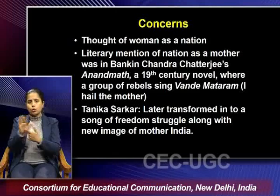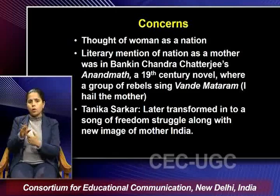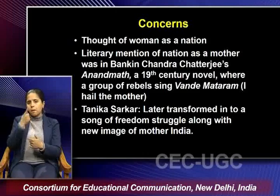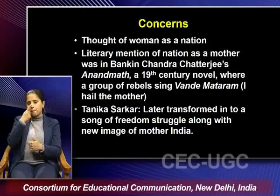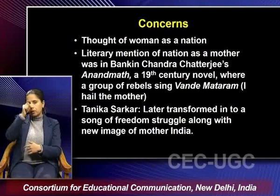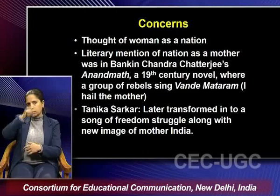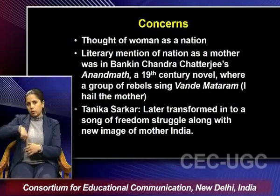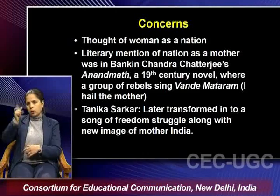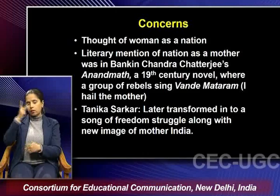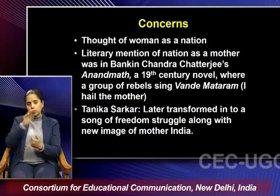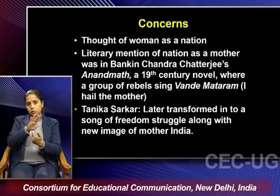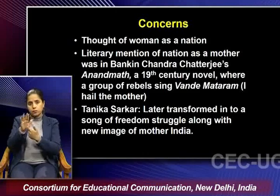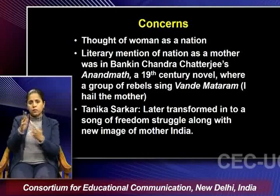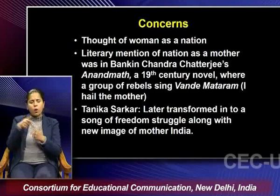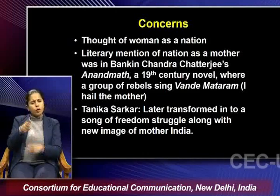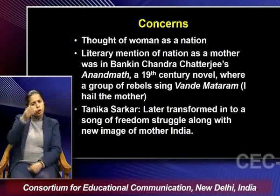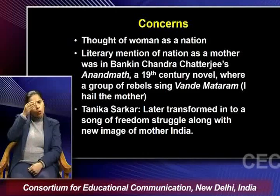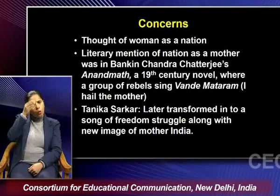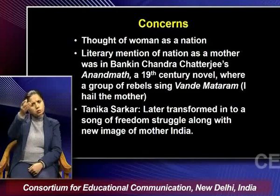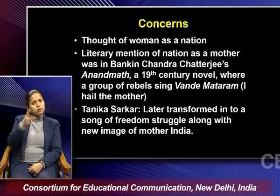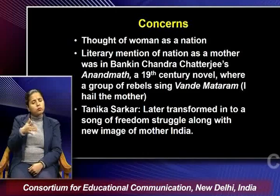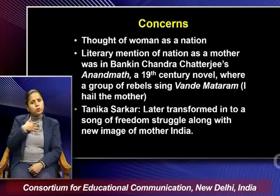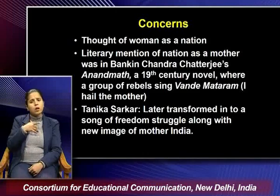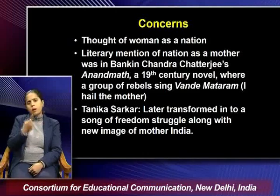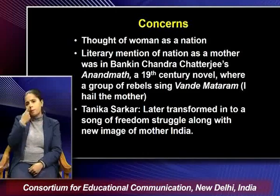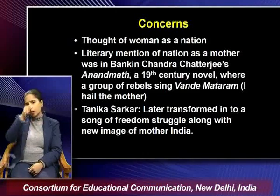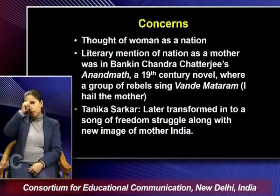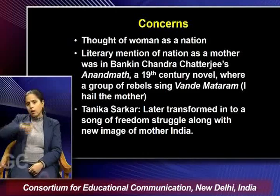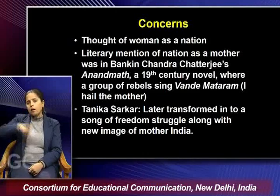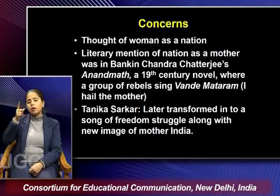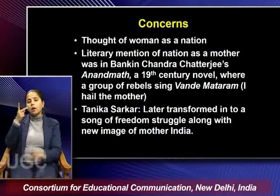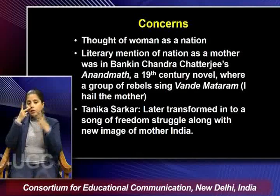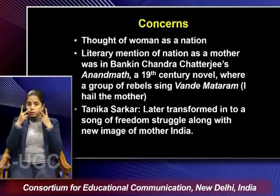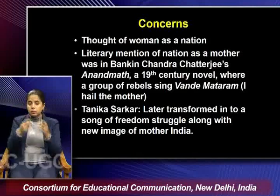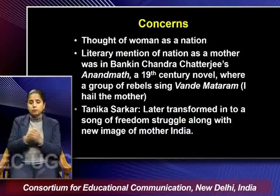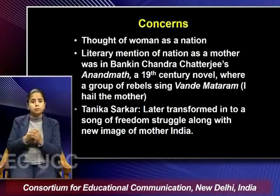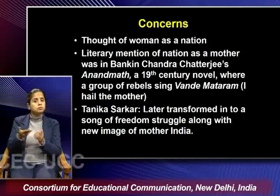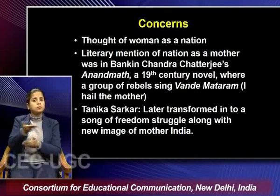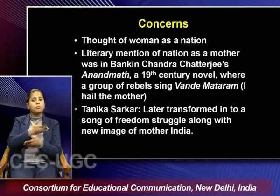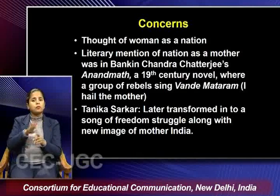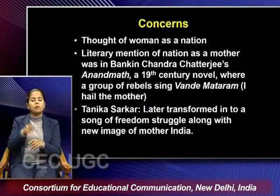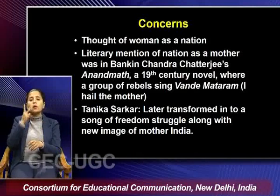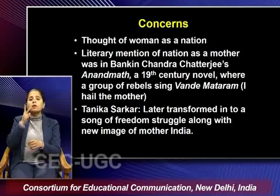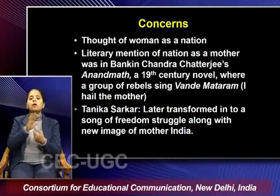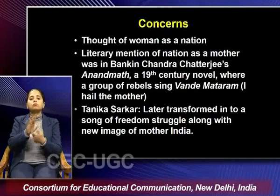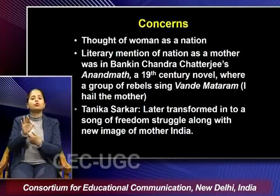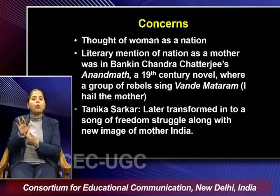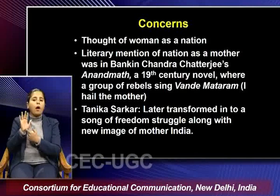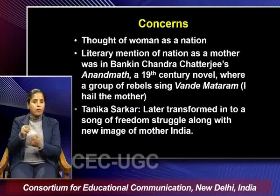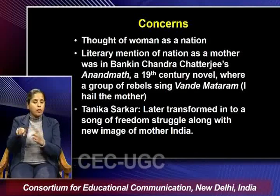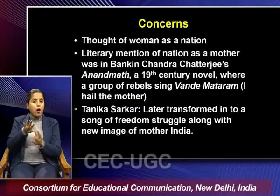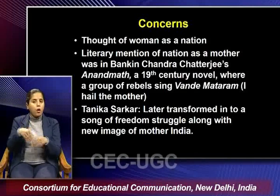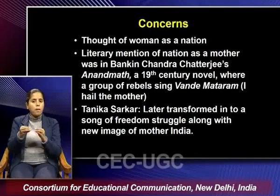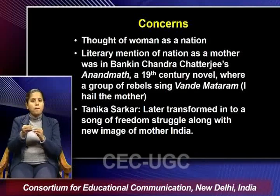so how this concept of mother india it was being in a way seen and how